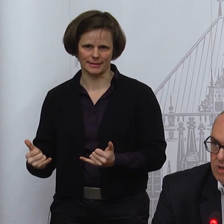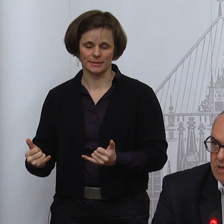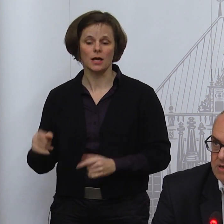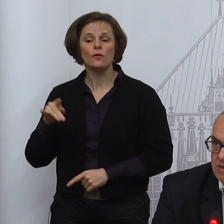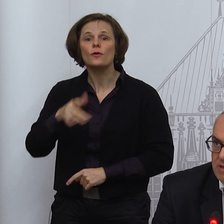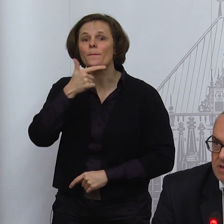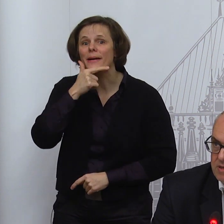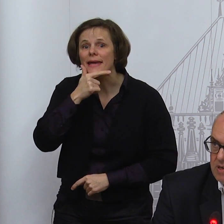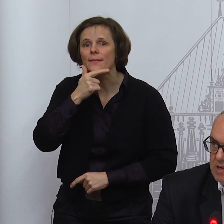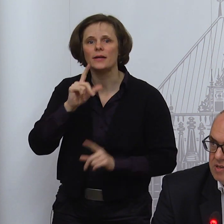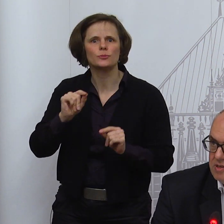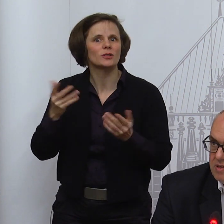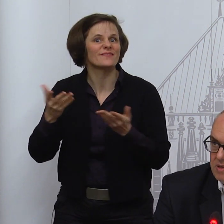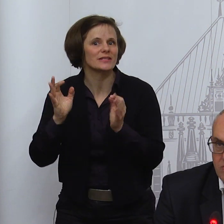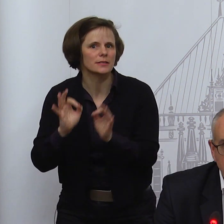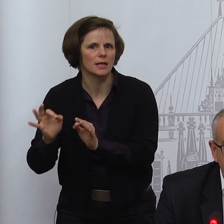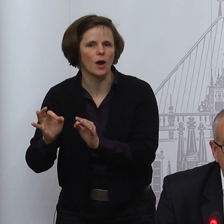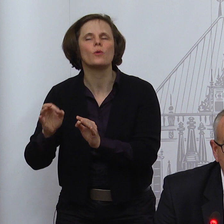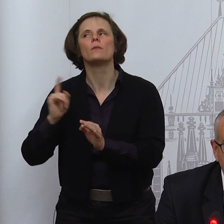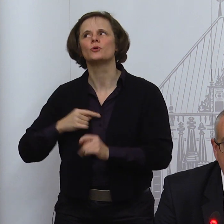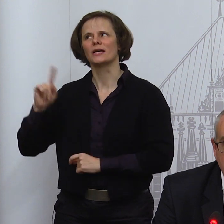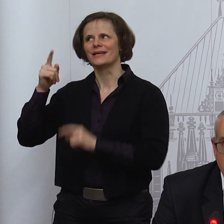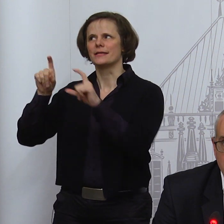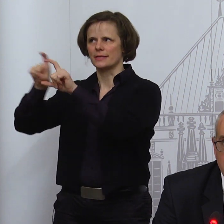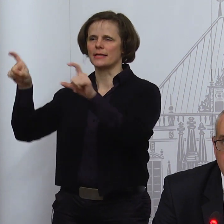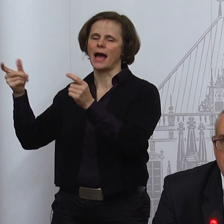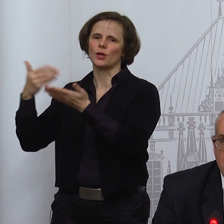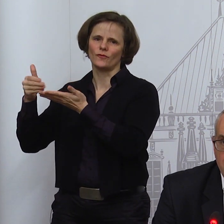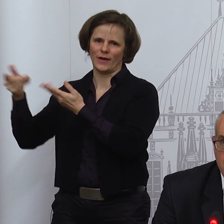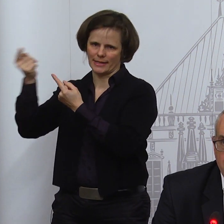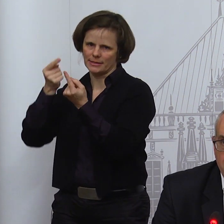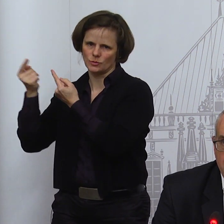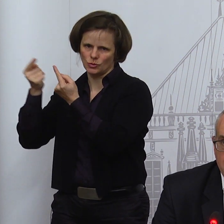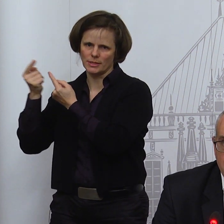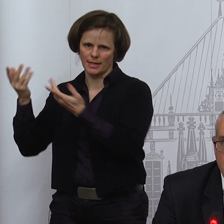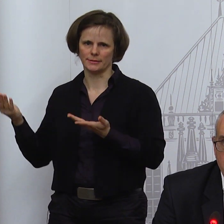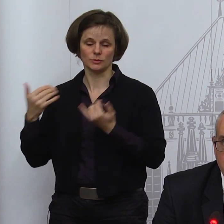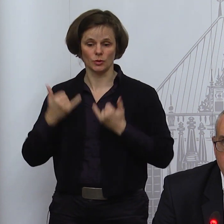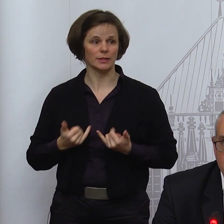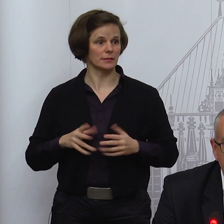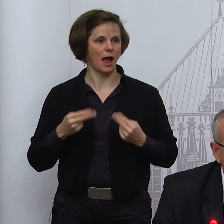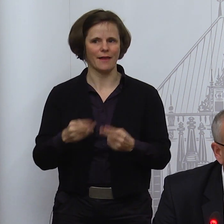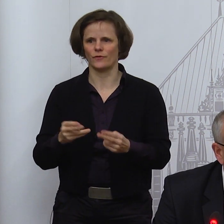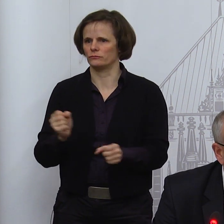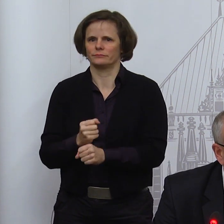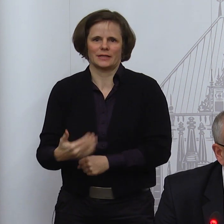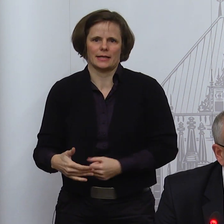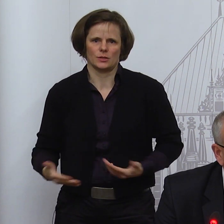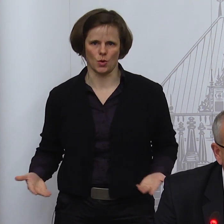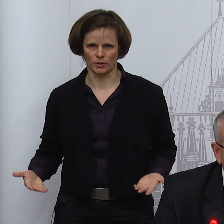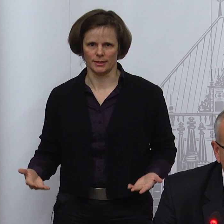diskutieren. Das kann ich jetzt auf die Schnelle heute Abend nicht sagen. Welche Anpassungen, welche